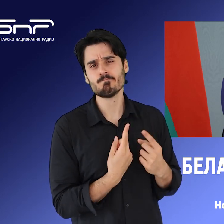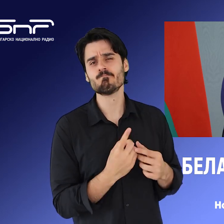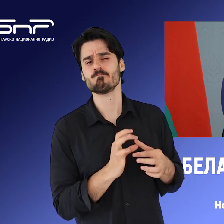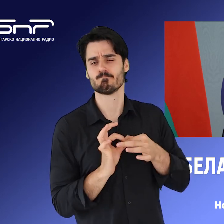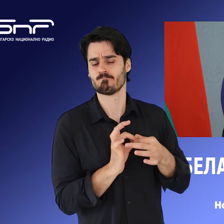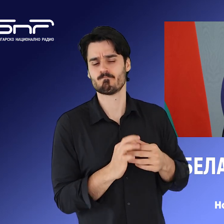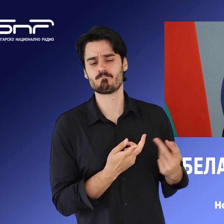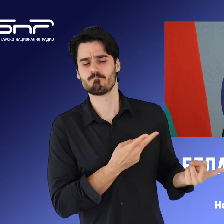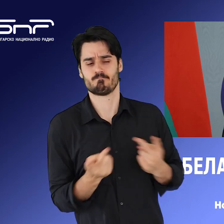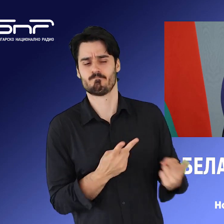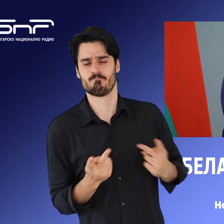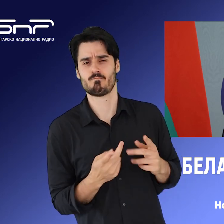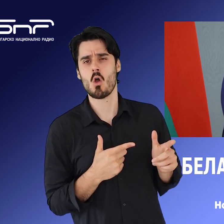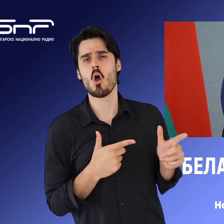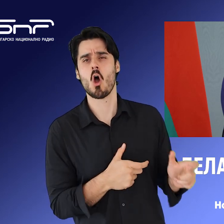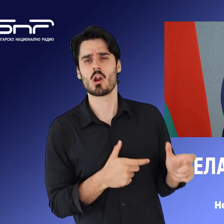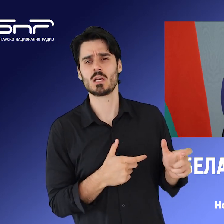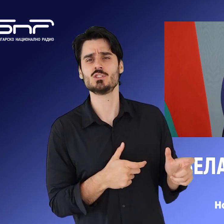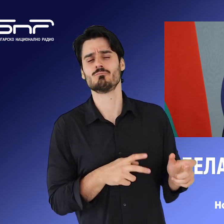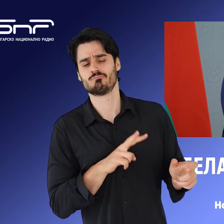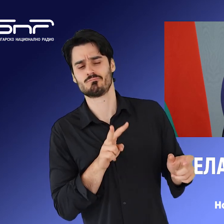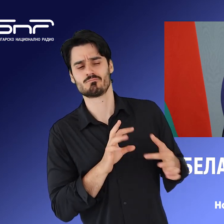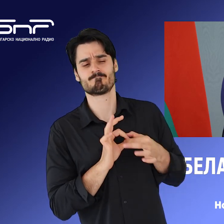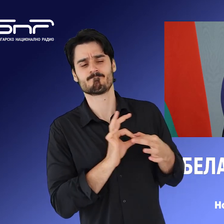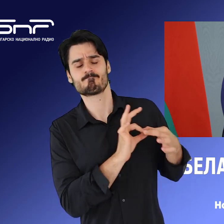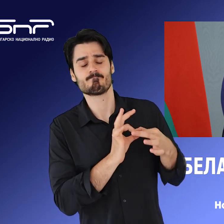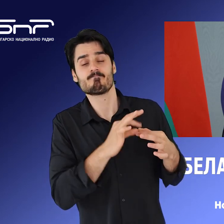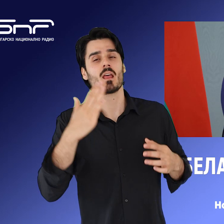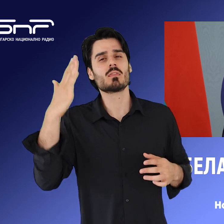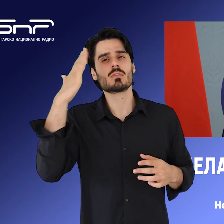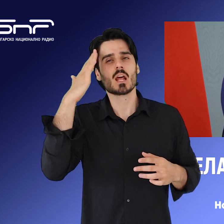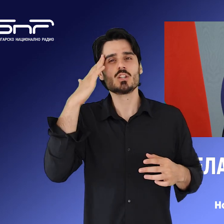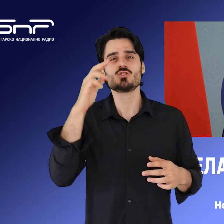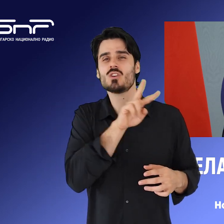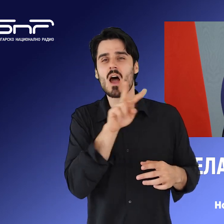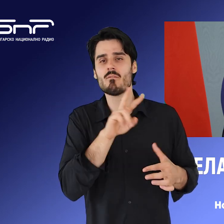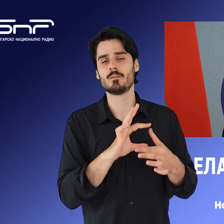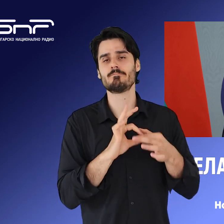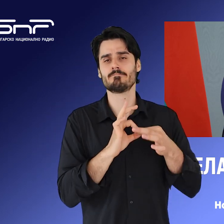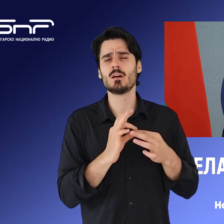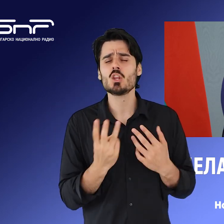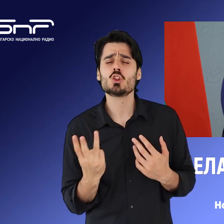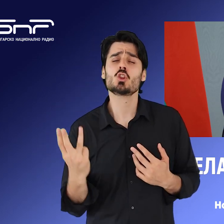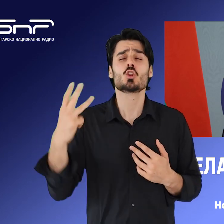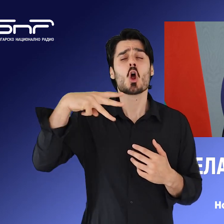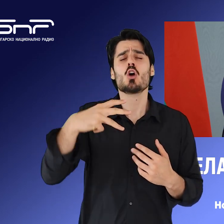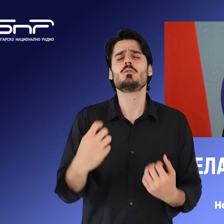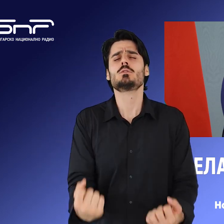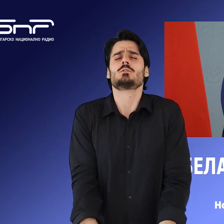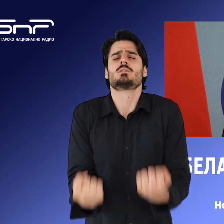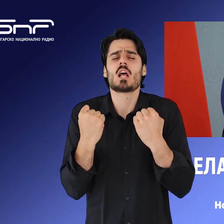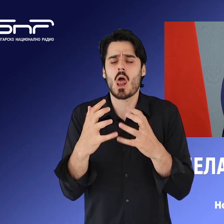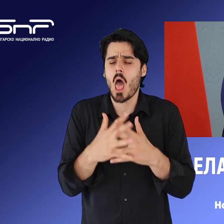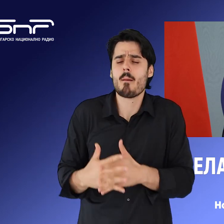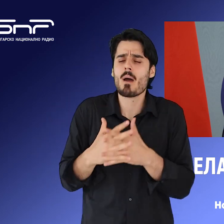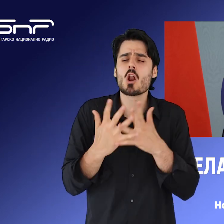тактически и ядерни уражия, някои от които по думите на държавния глава са три пъти по-силни от атомните бомби,